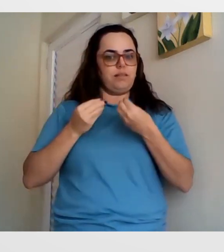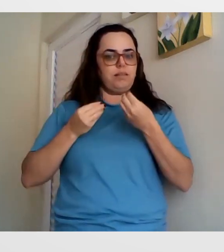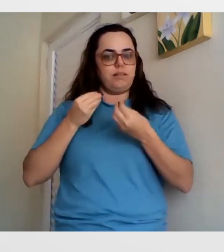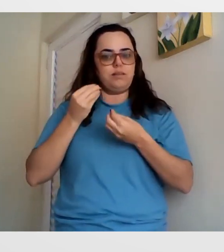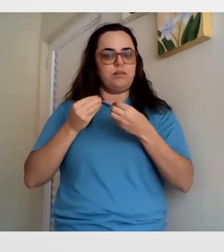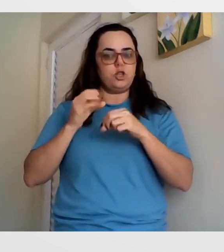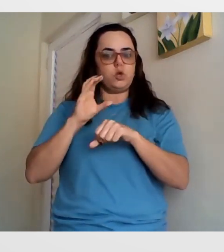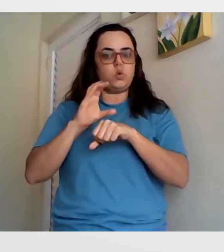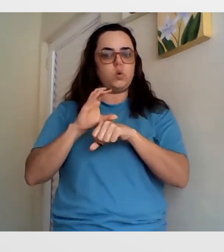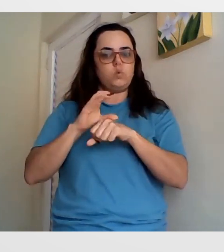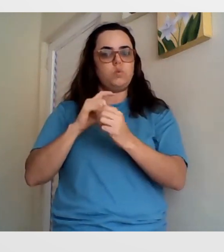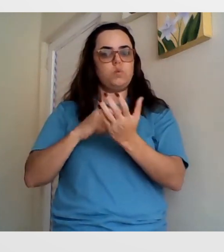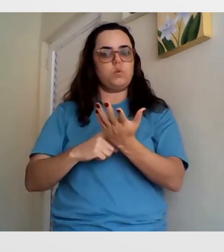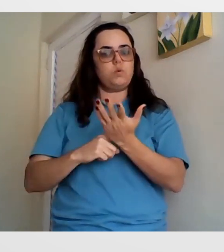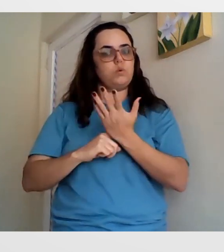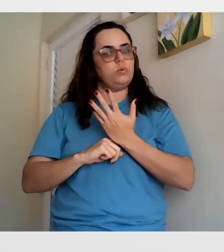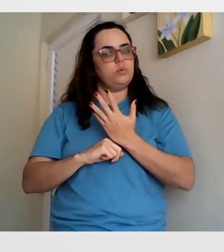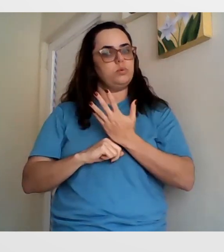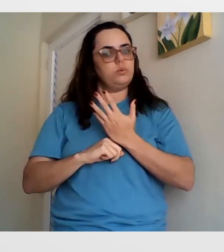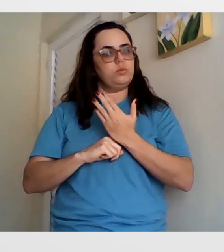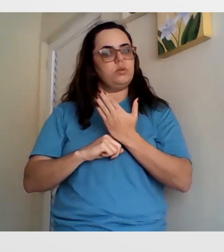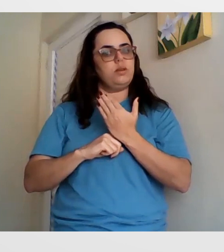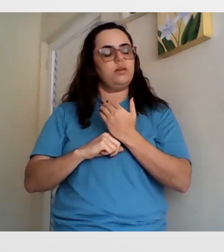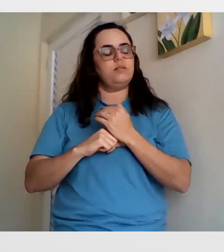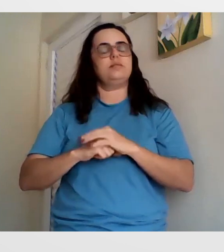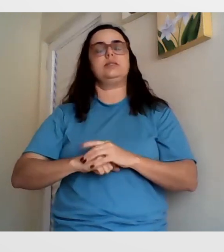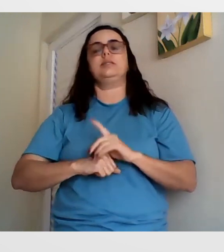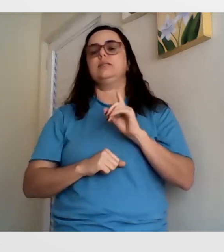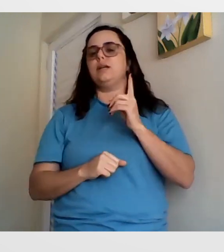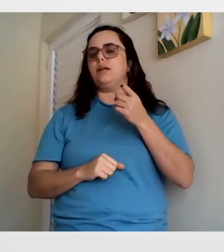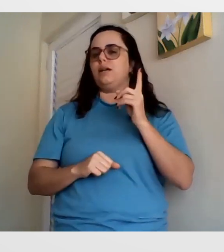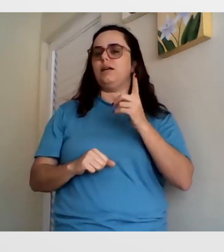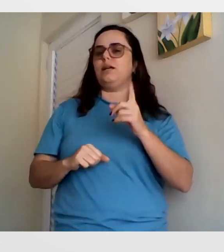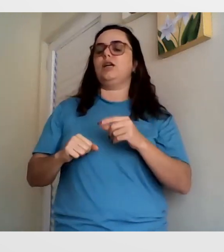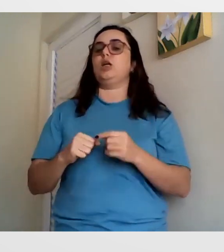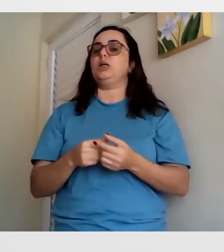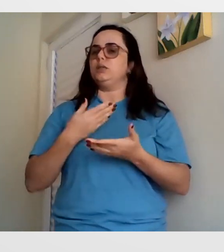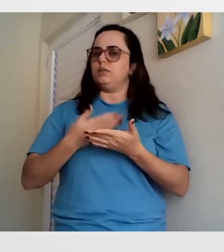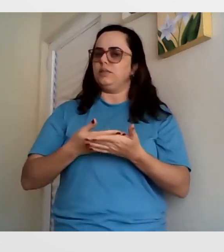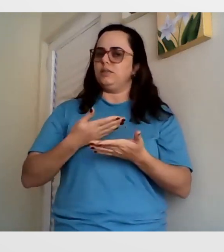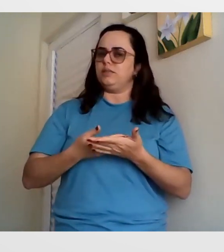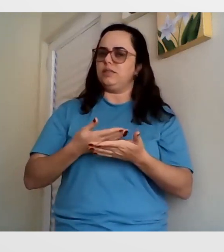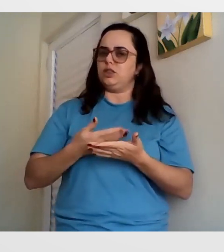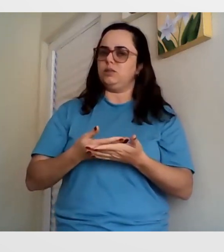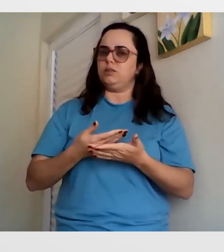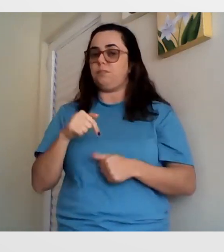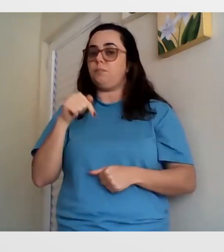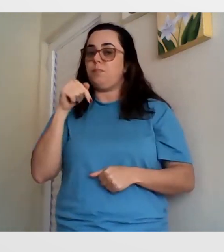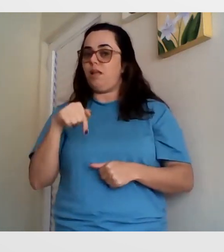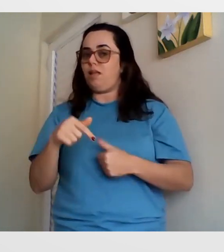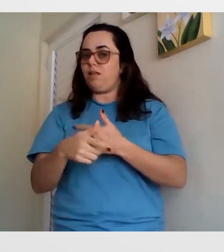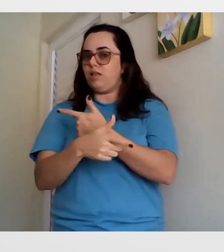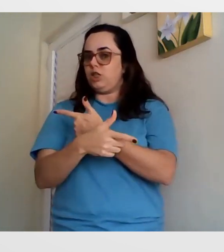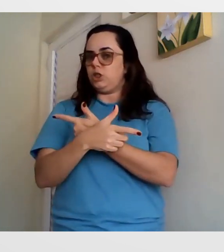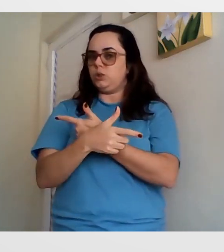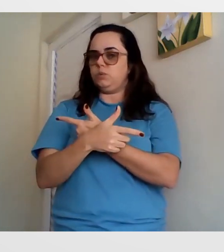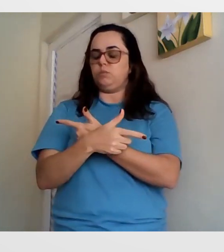quanto o método fluente em Libras, ele me ajudaria a me desenvolver na Libras. Então, eu continuei estudando para ir me